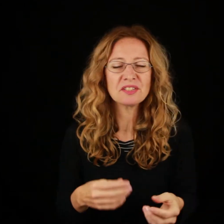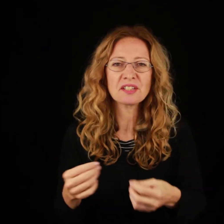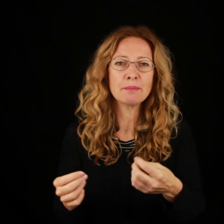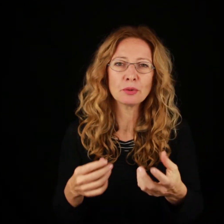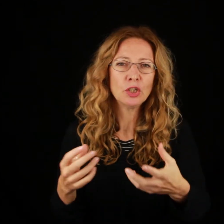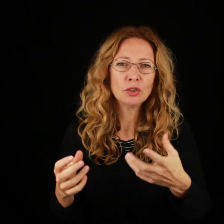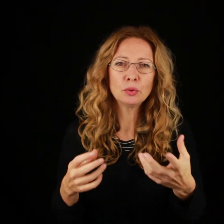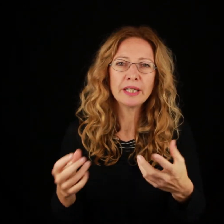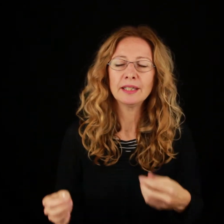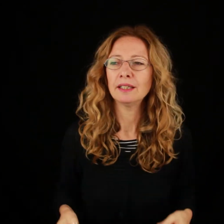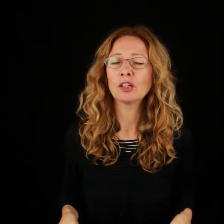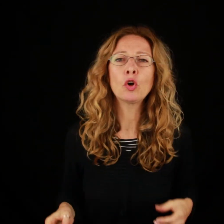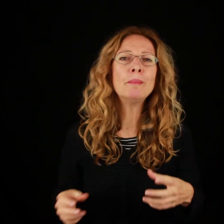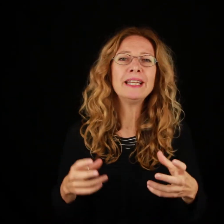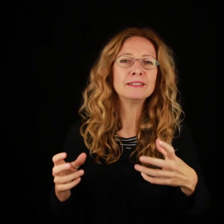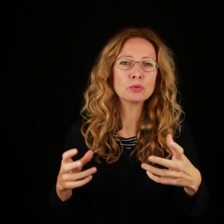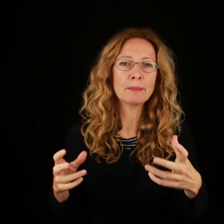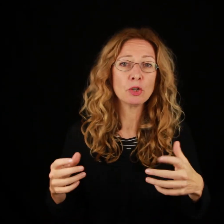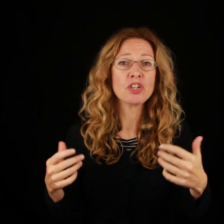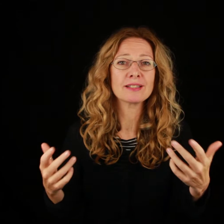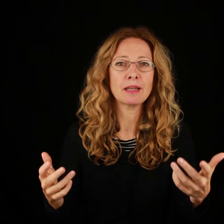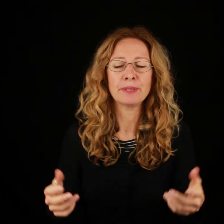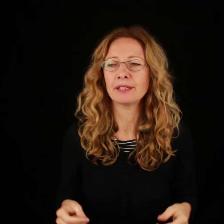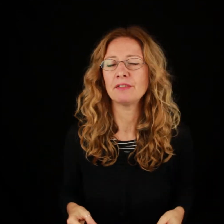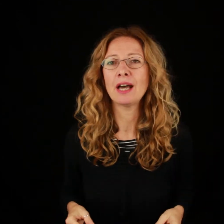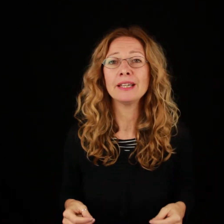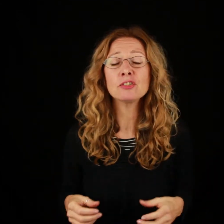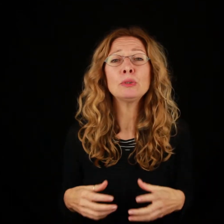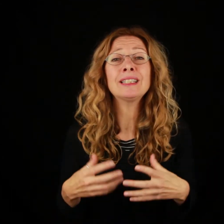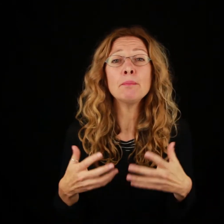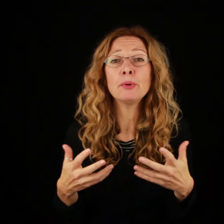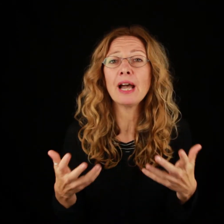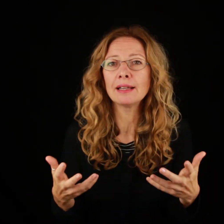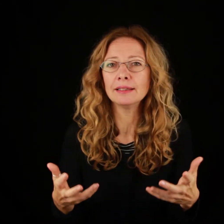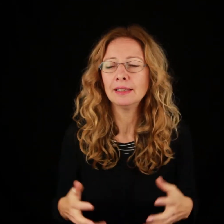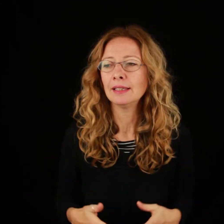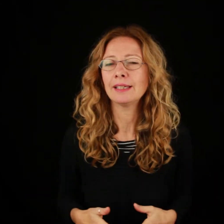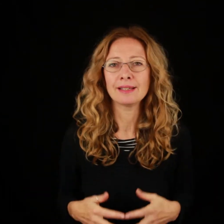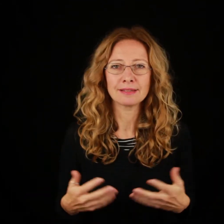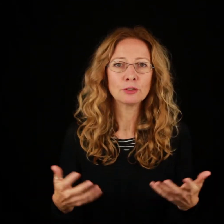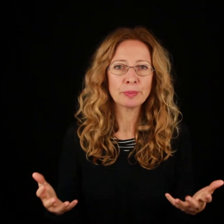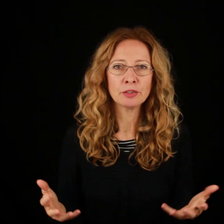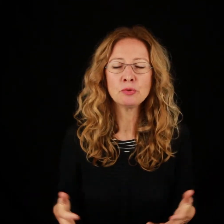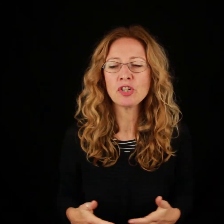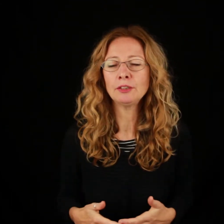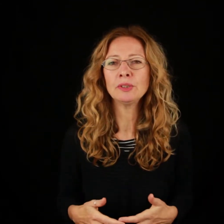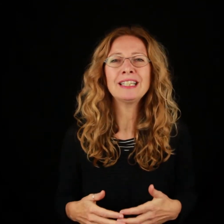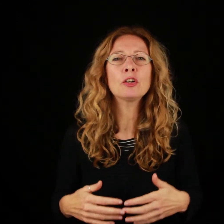si scambiano due commenti sulla pioggia che sta per arrivare e sul temporale che è stato preannunciato e che